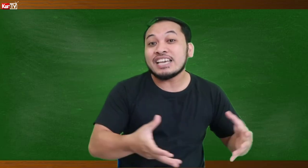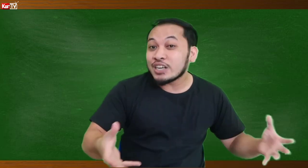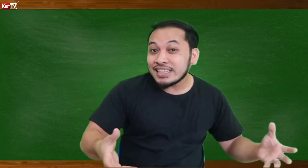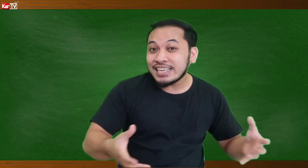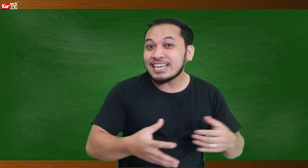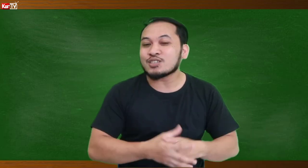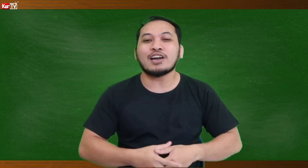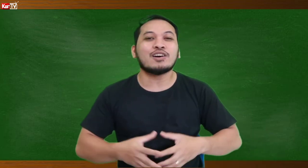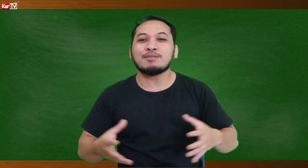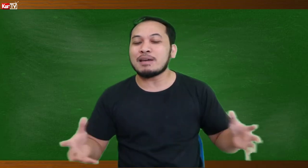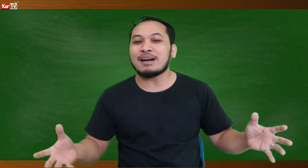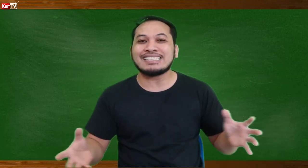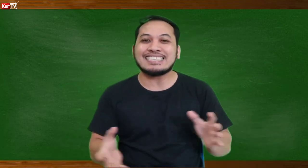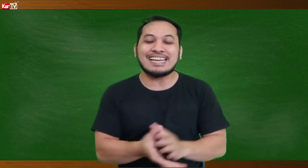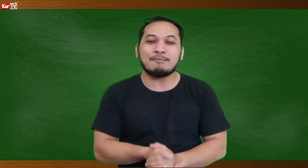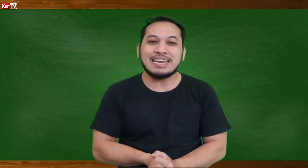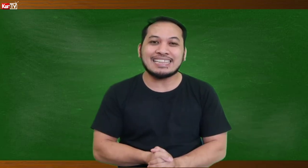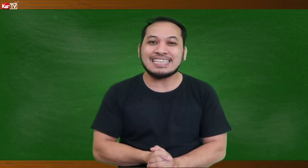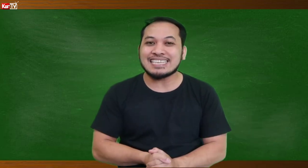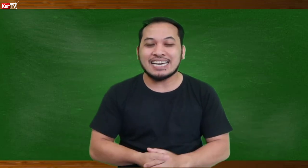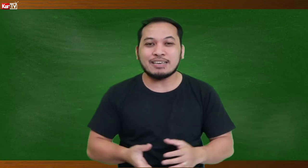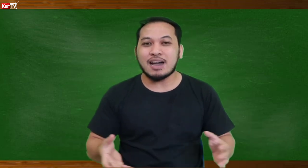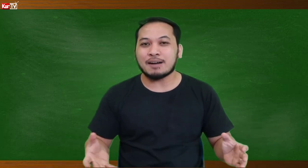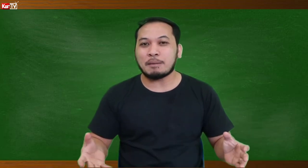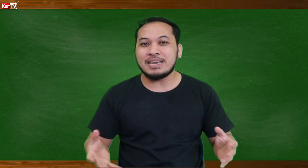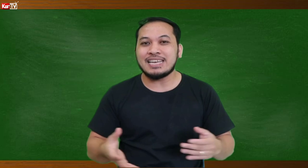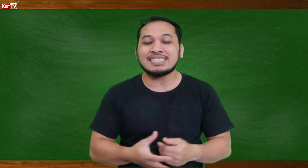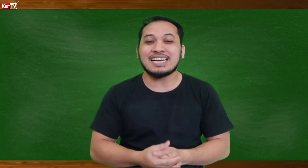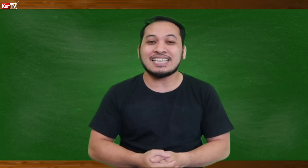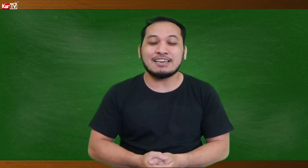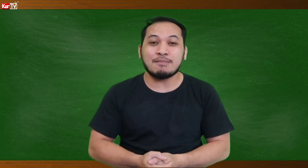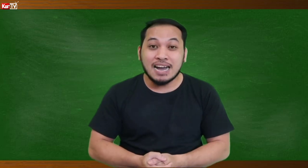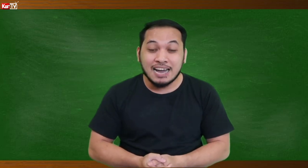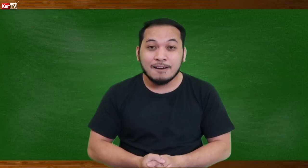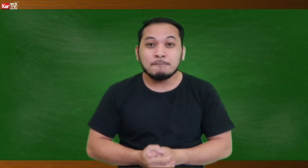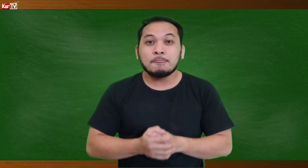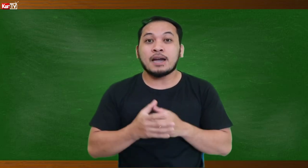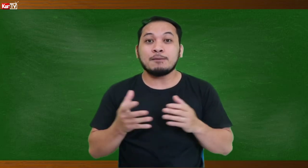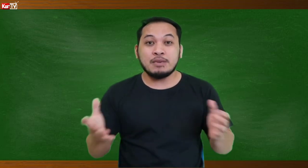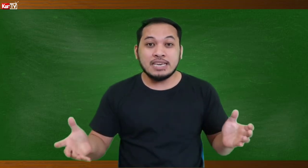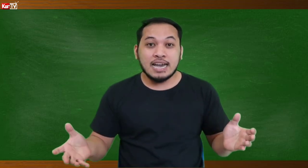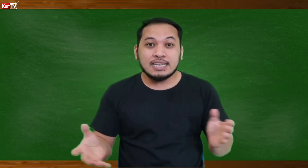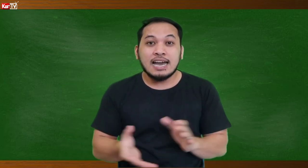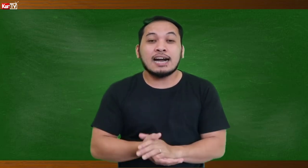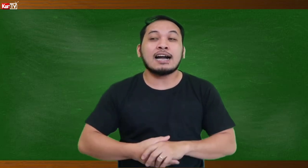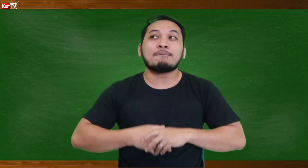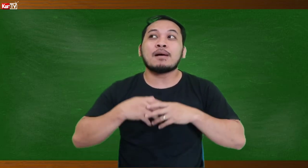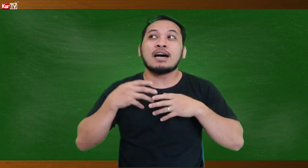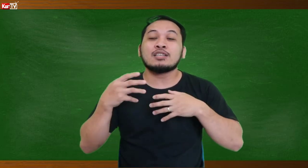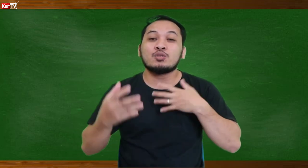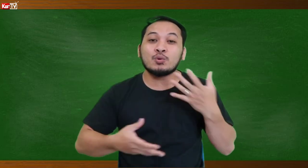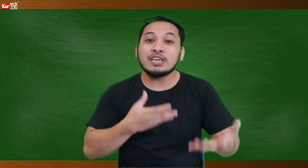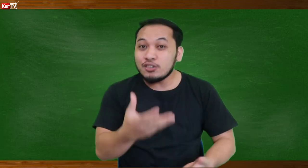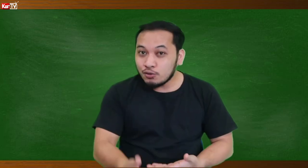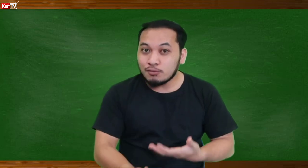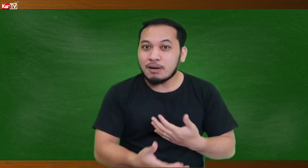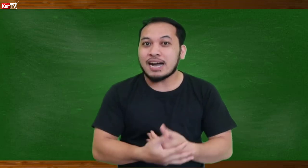greetings. So ano-ano ba yung mga sinasabi natin sa ating mga kapamilya at sa ating mga kaibigan during yung mga